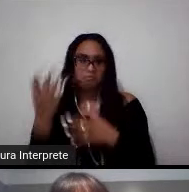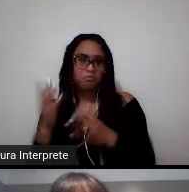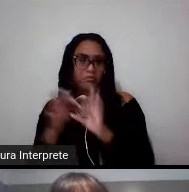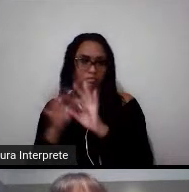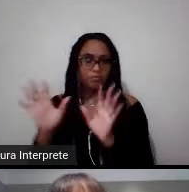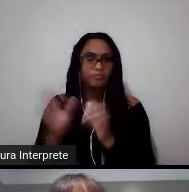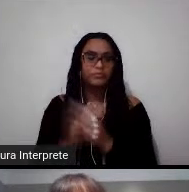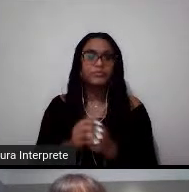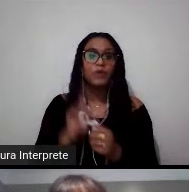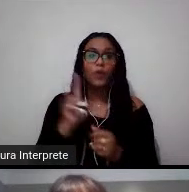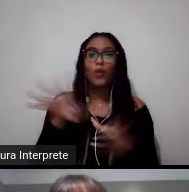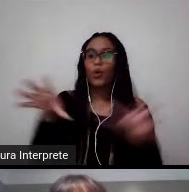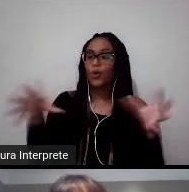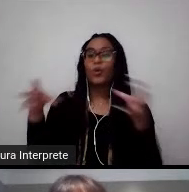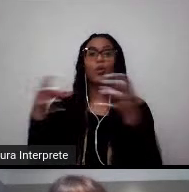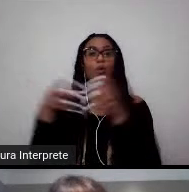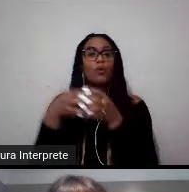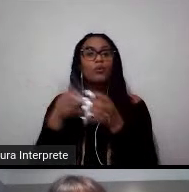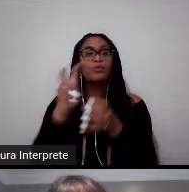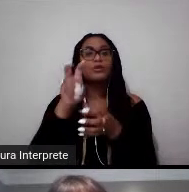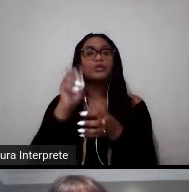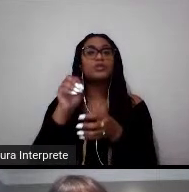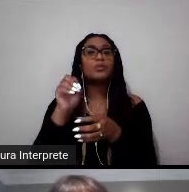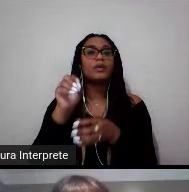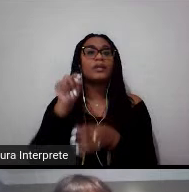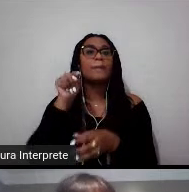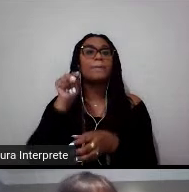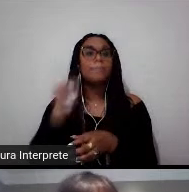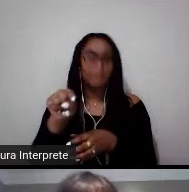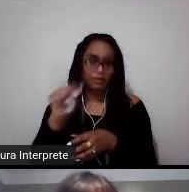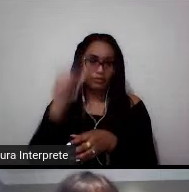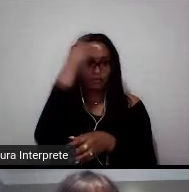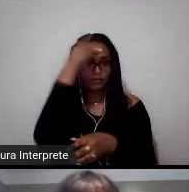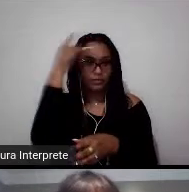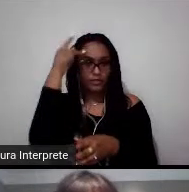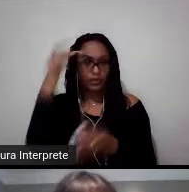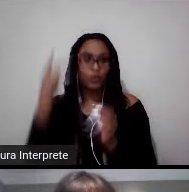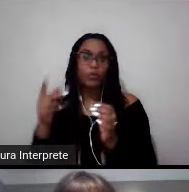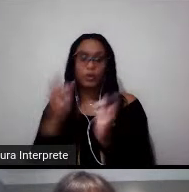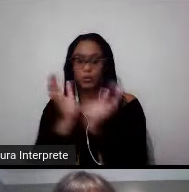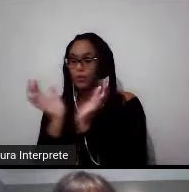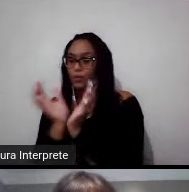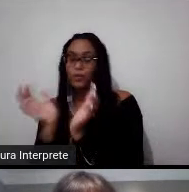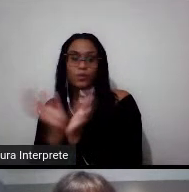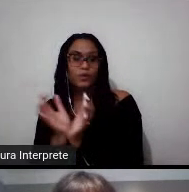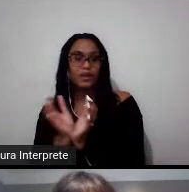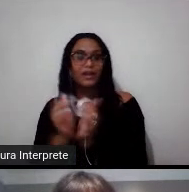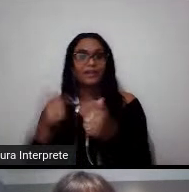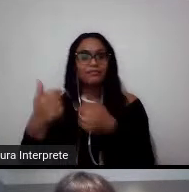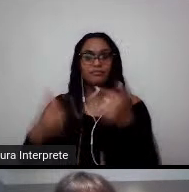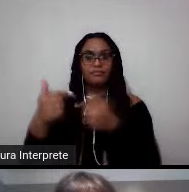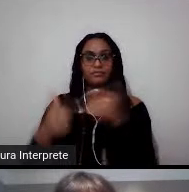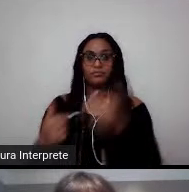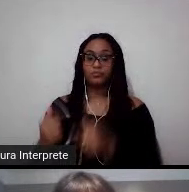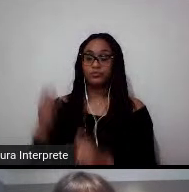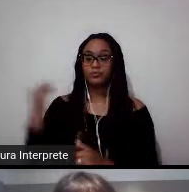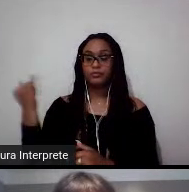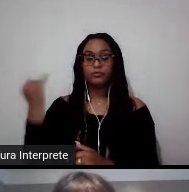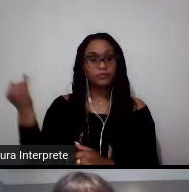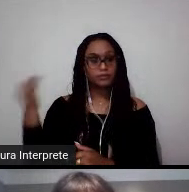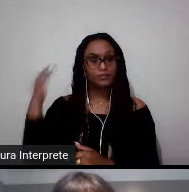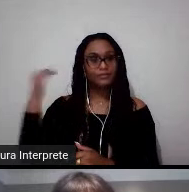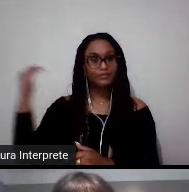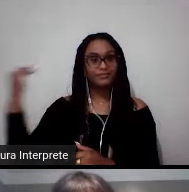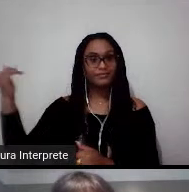50 mil alumina, que formam uma rede internacional de influência e prestígio. Então, mesmo que eu